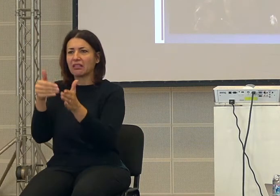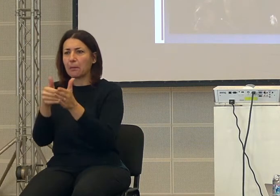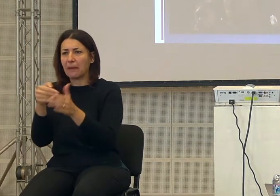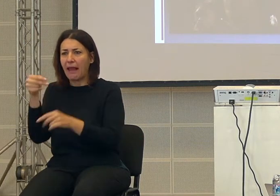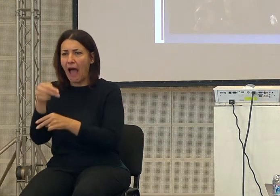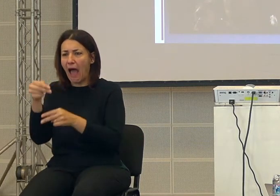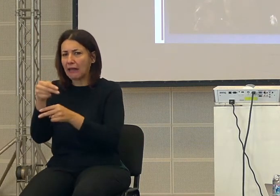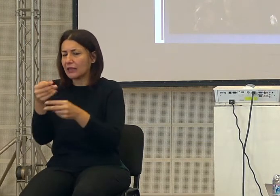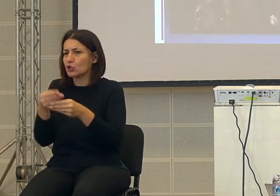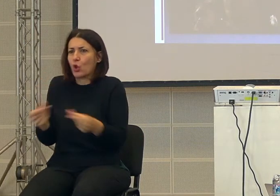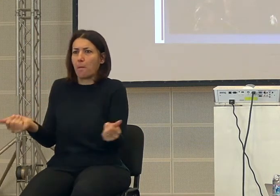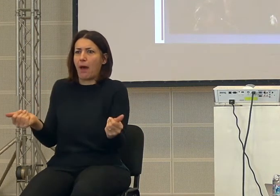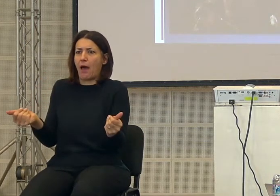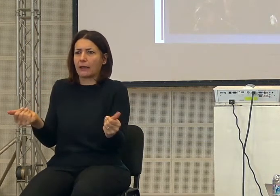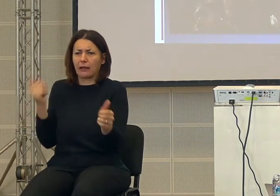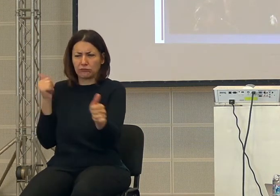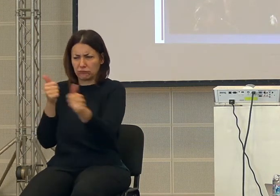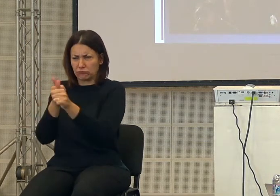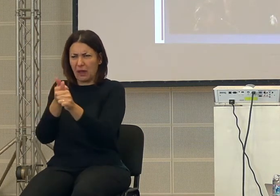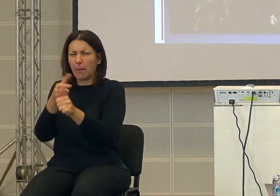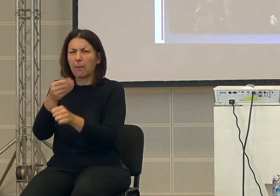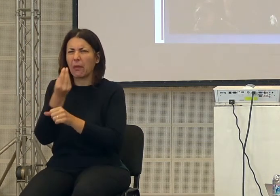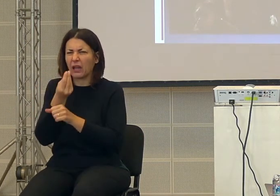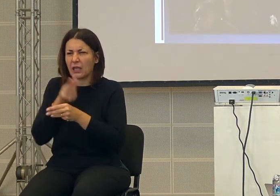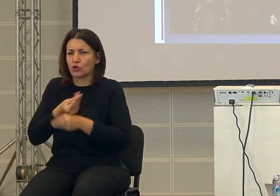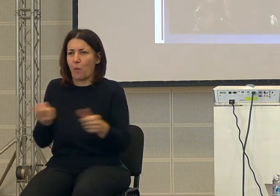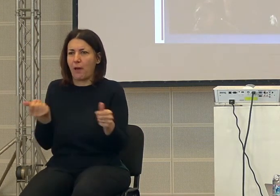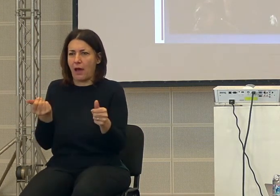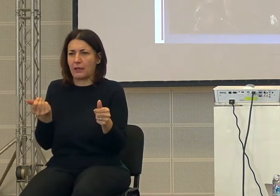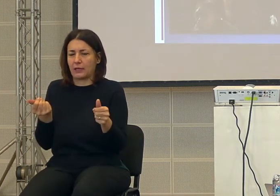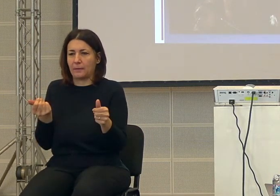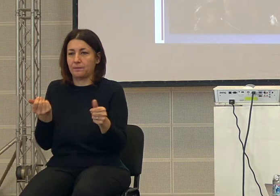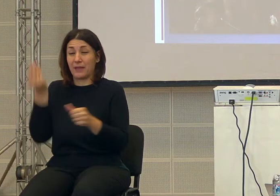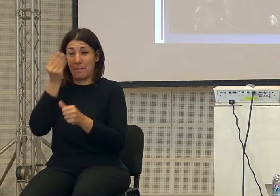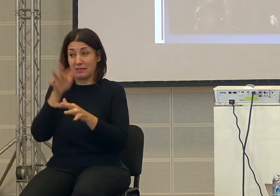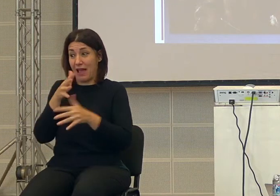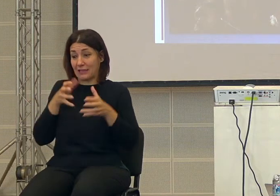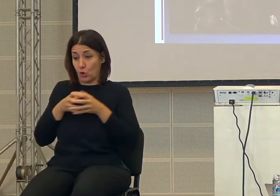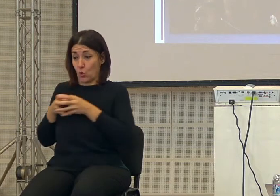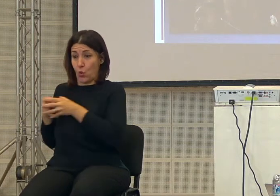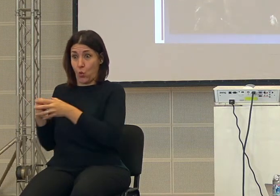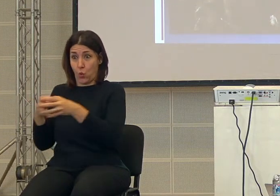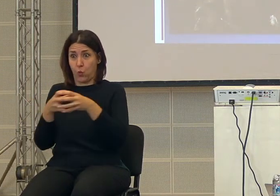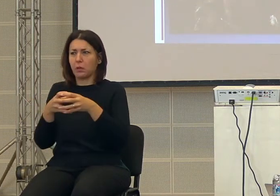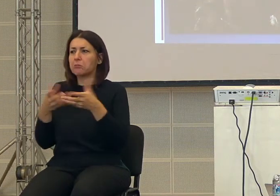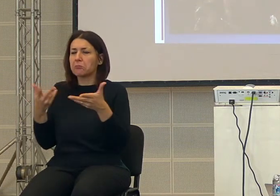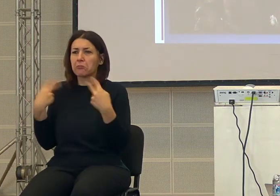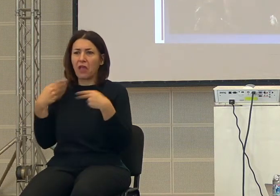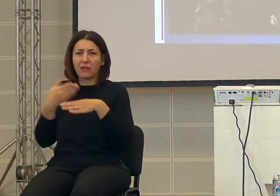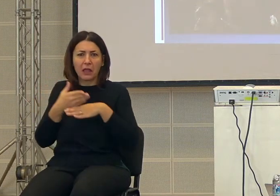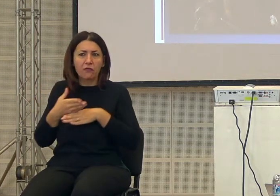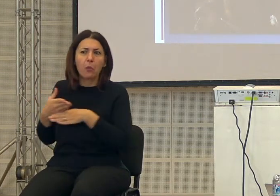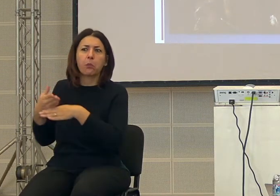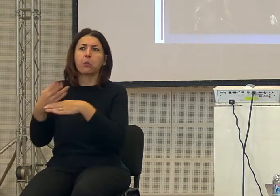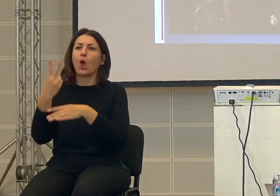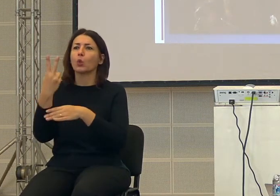Quindi che cosa succede, perché scompaiono? Bisogna pensare che queste altre specie hanno convissuto per 2 milioni di